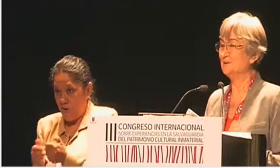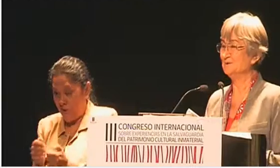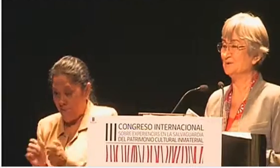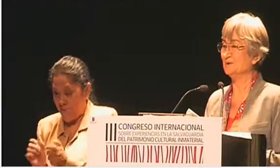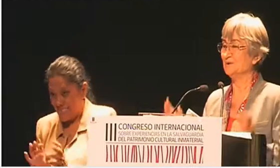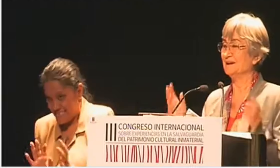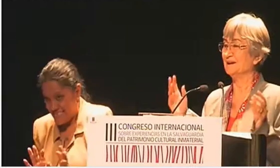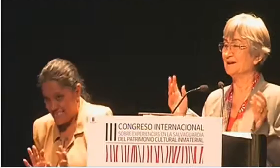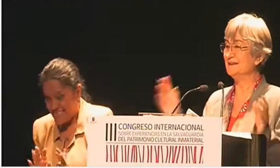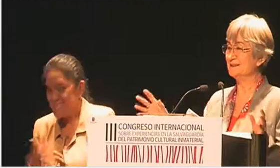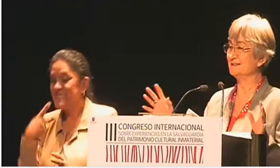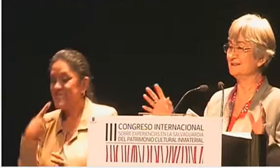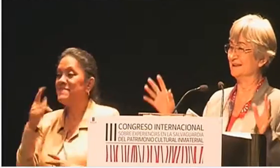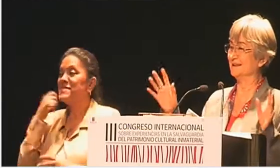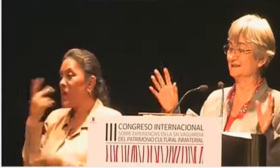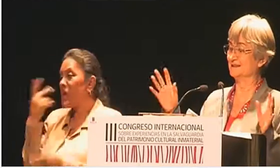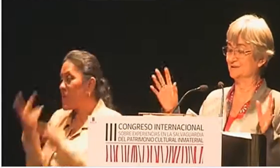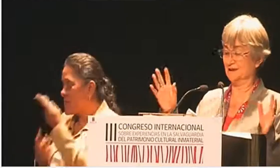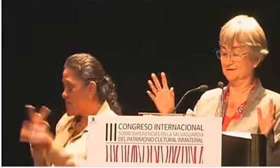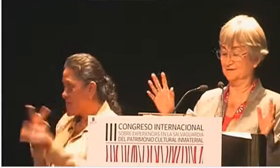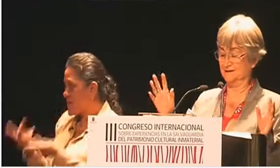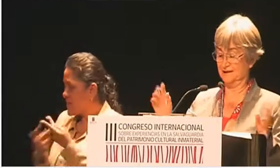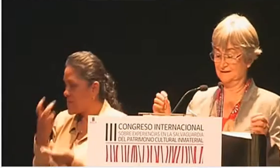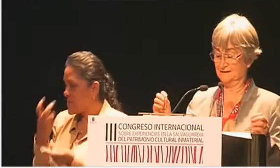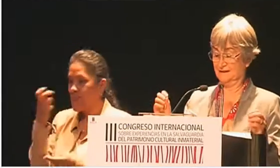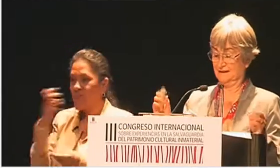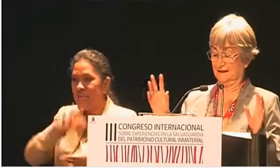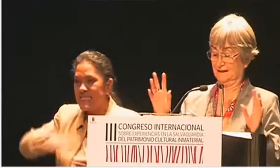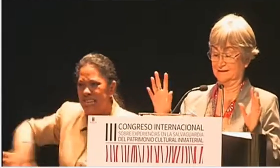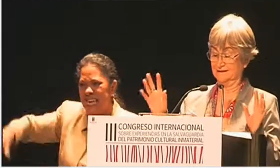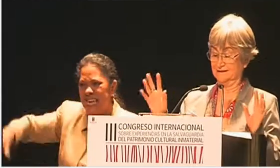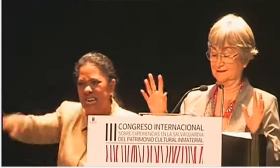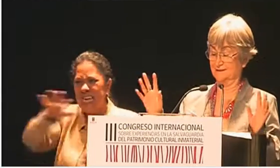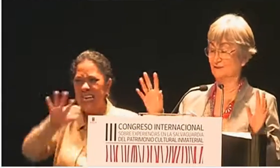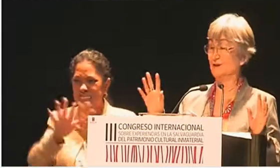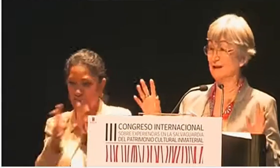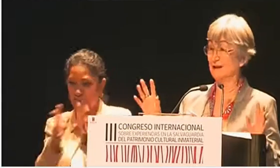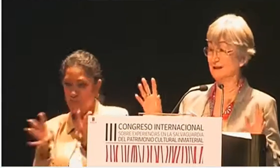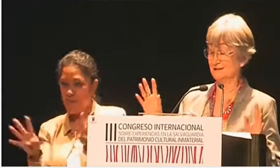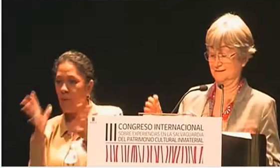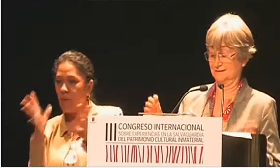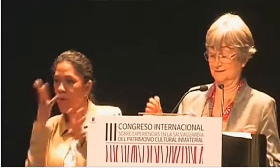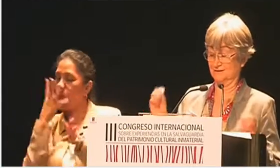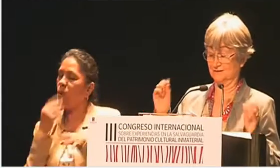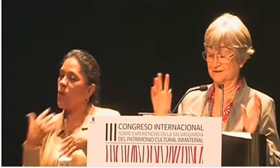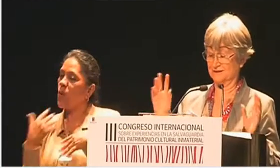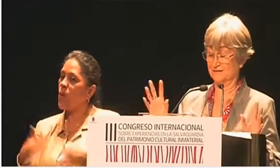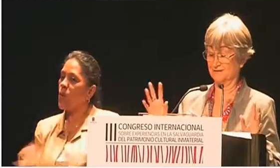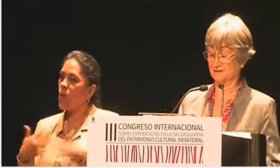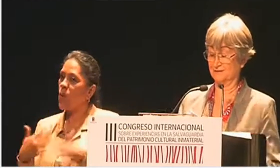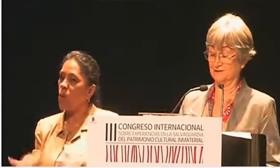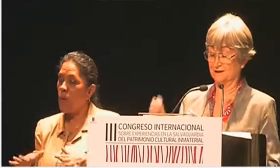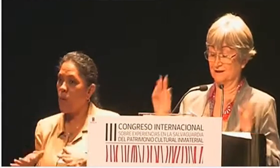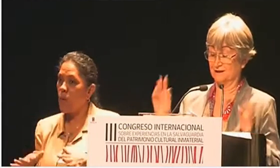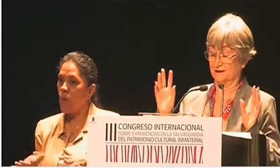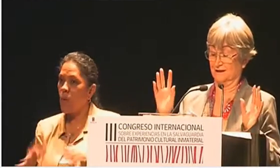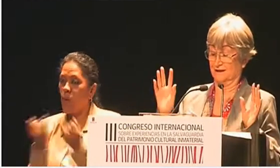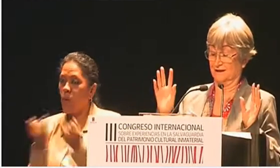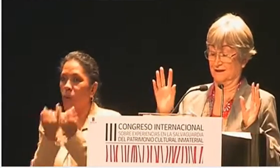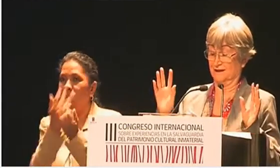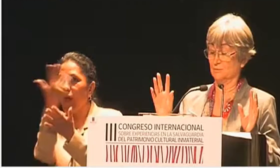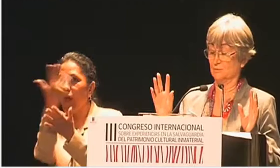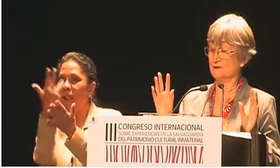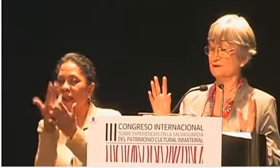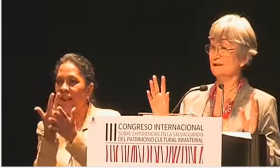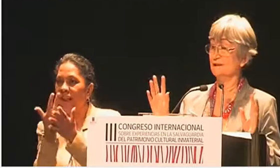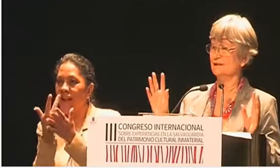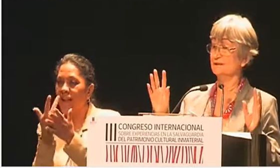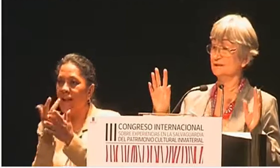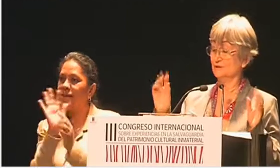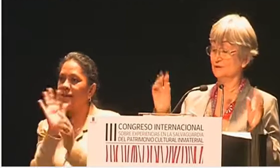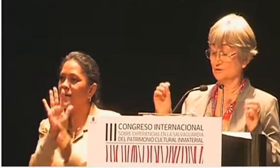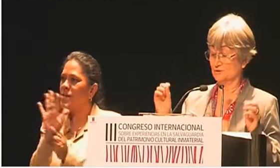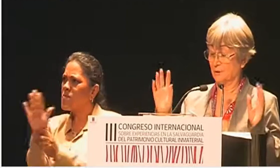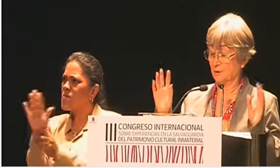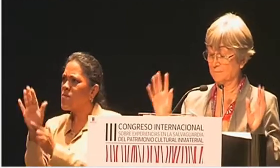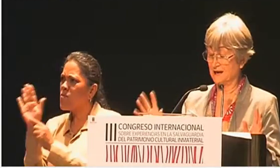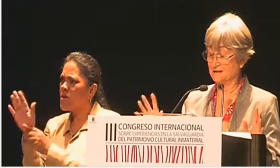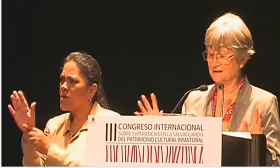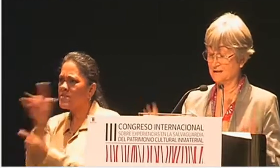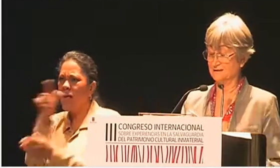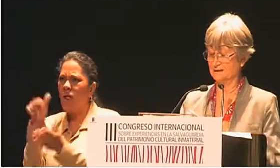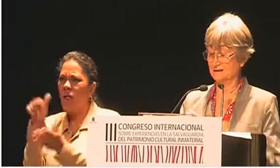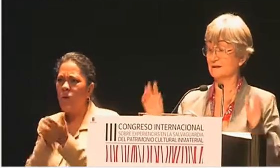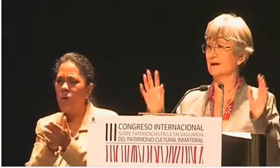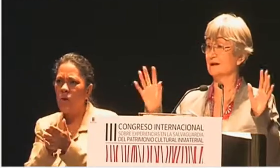pregunto, esas escenografías sensacionales, esos gráficos, que muestran sitios